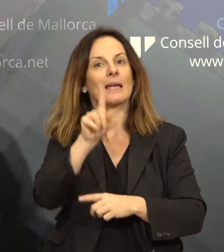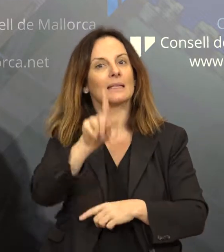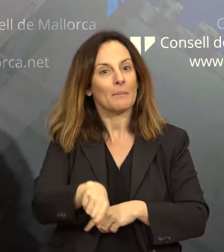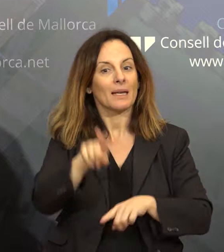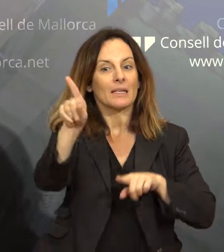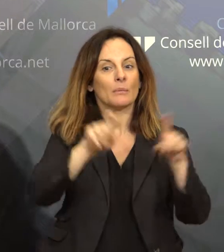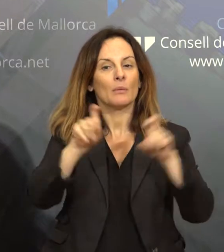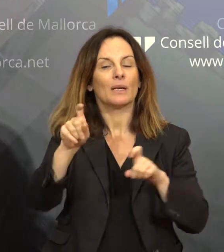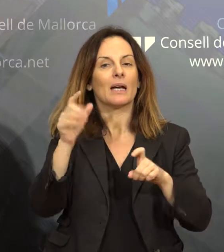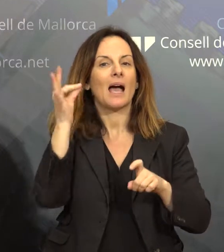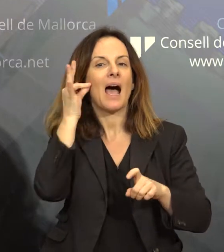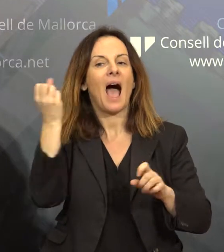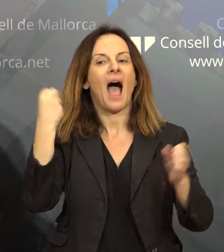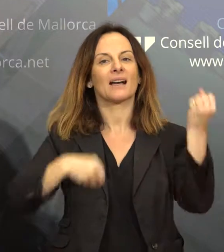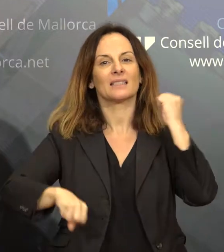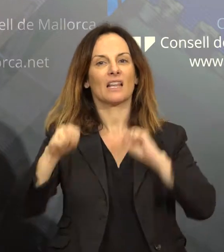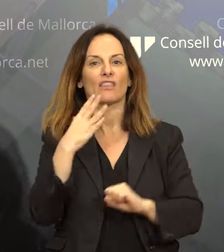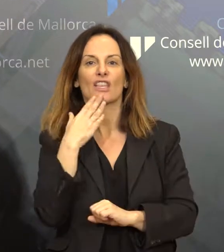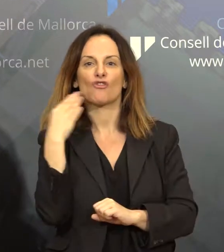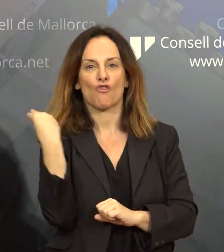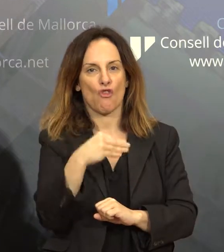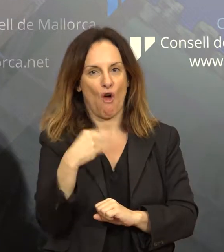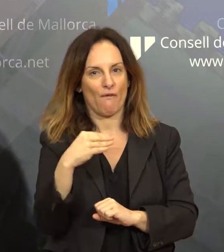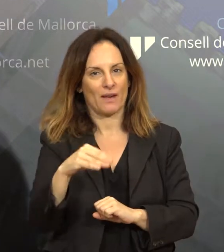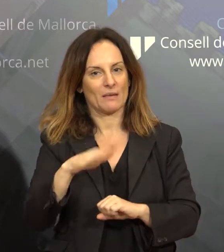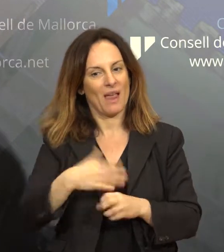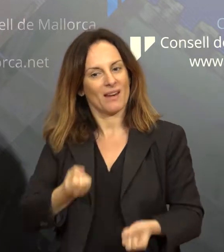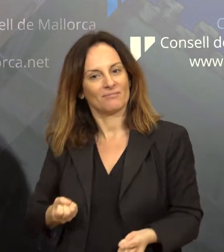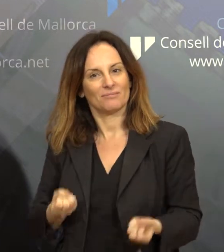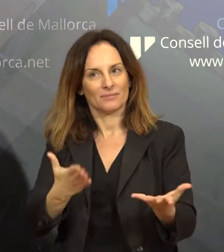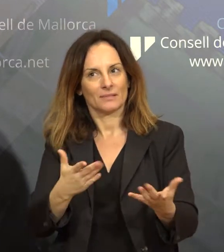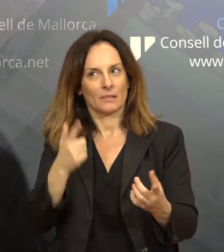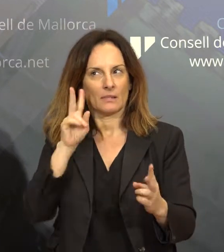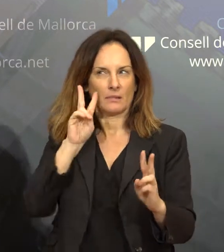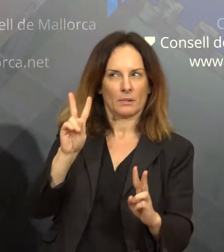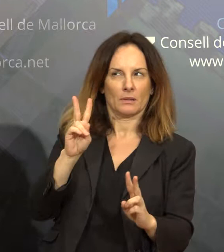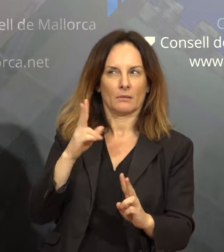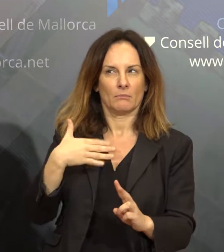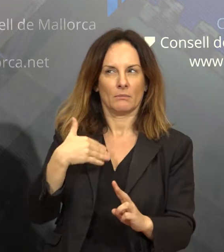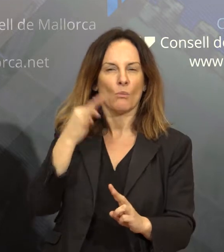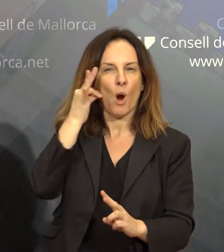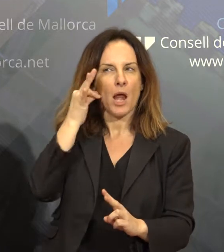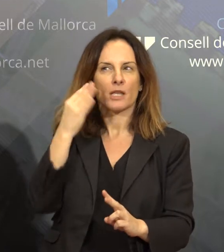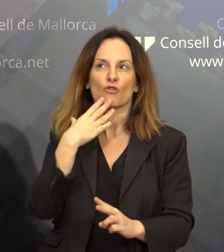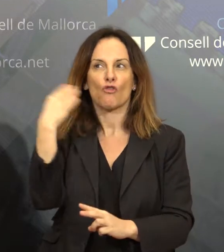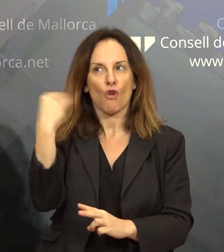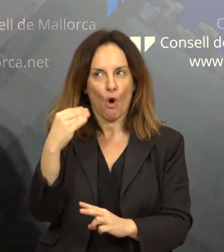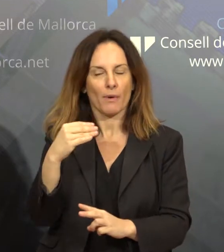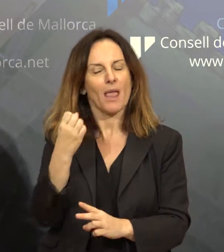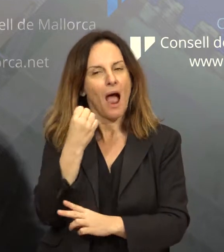perquè que s'en elles les que les transmeten i així apòiem també a les joves actrices.